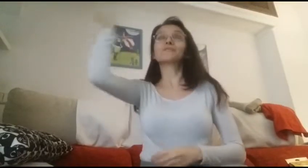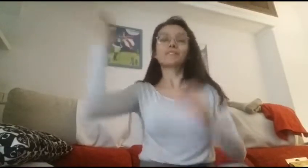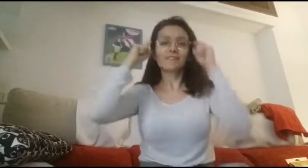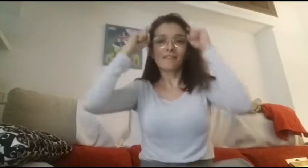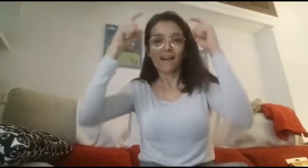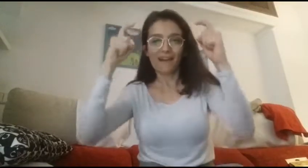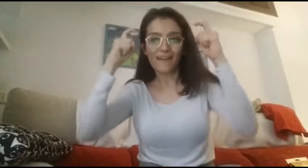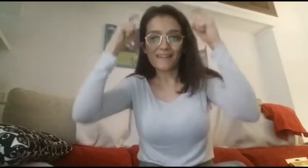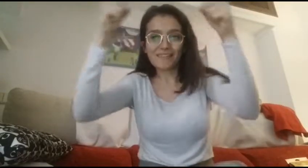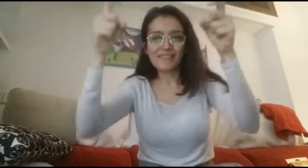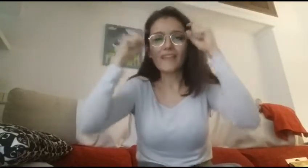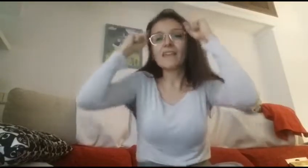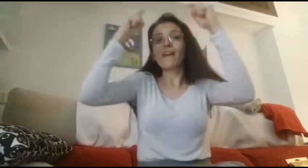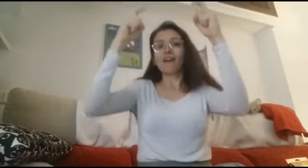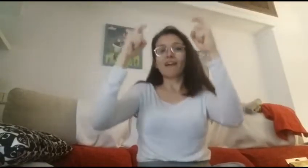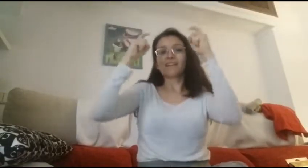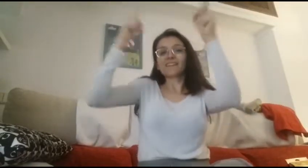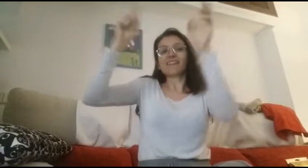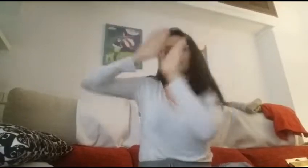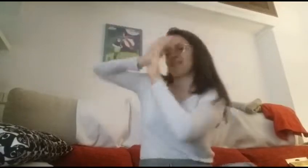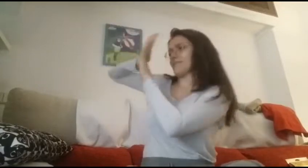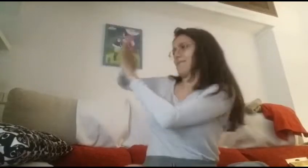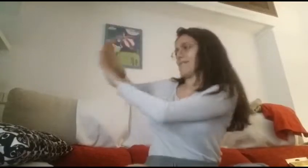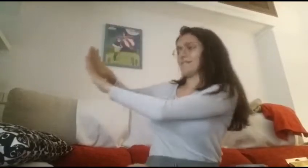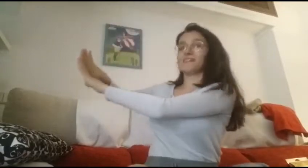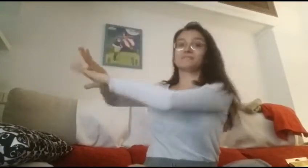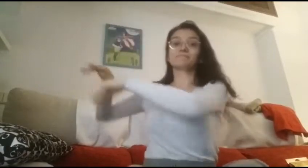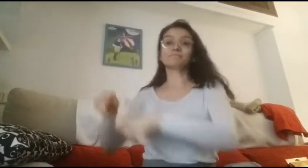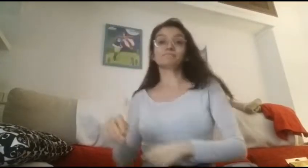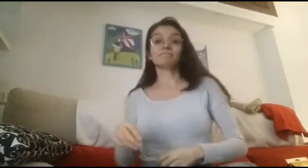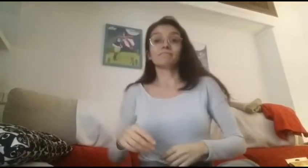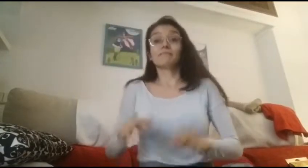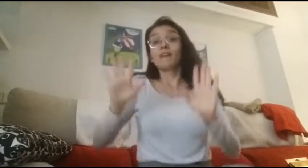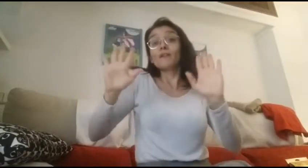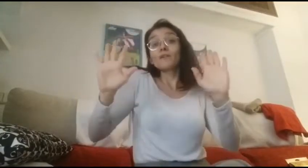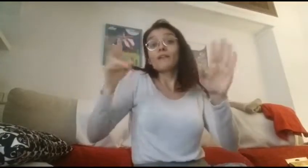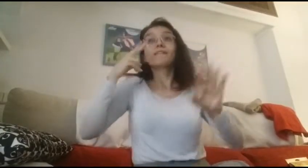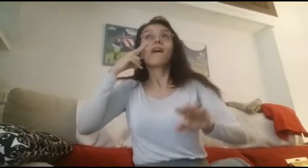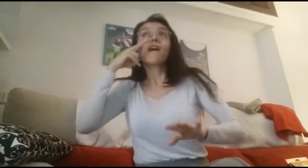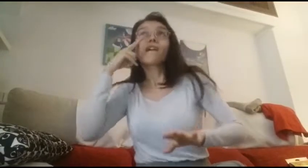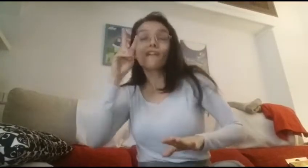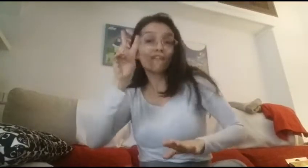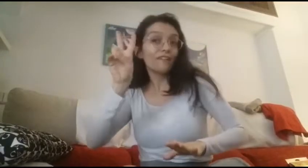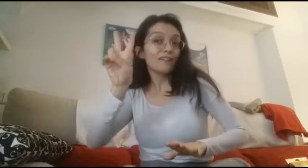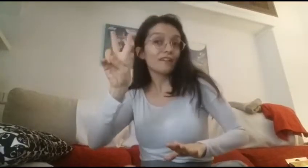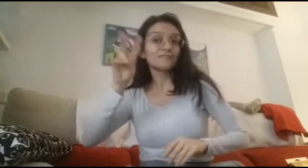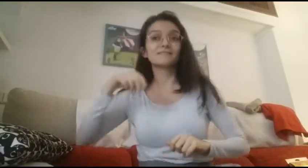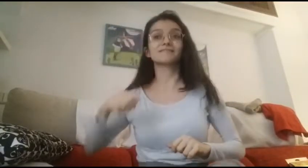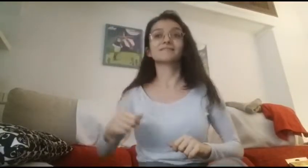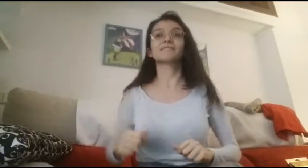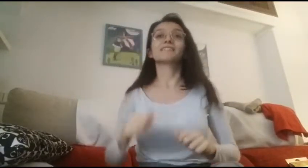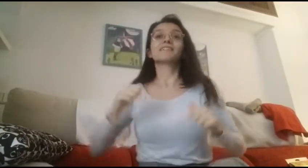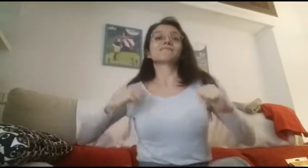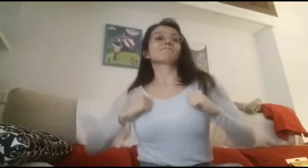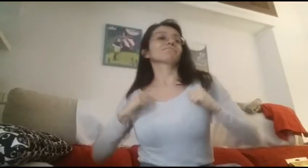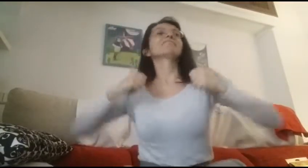tentarse a dejar de intentar Aunque ya ves que no es tan